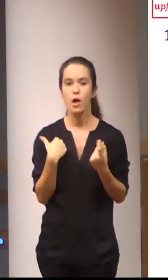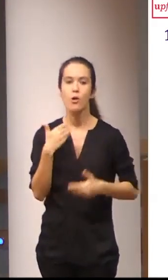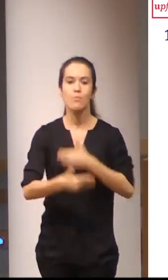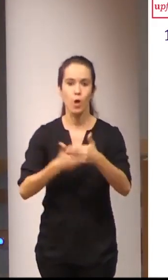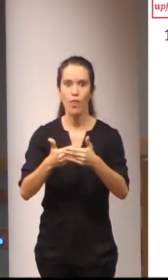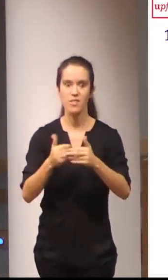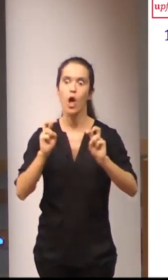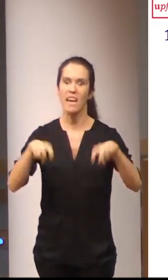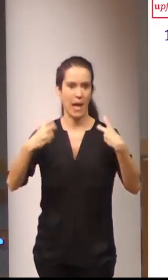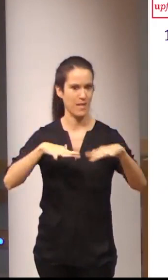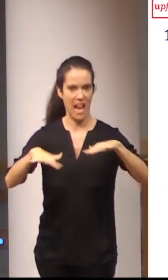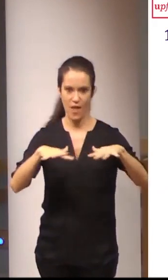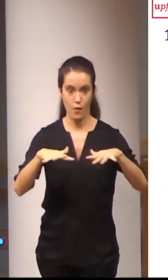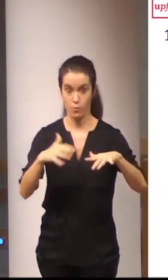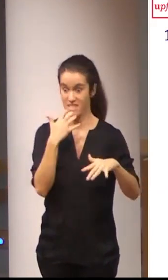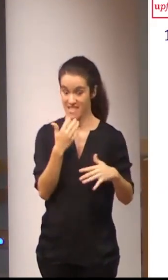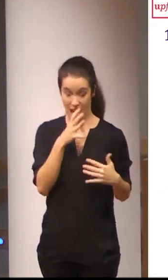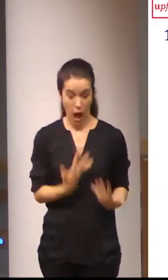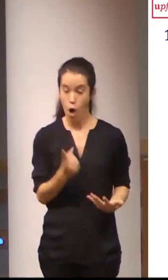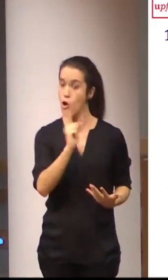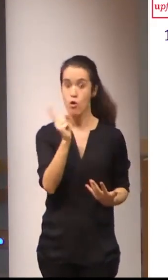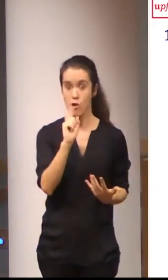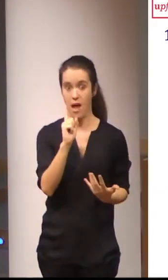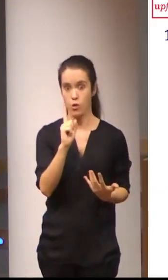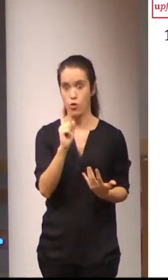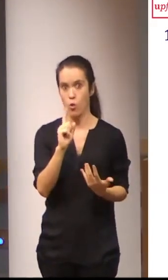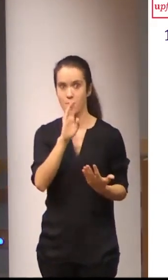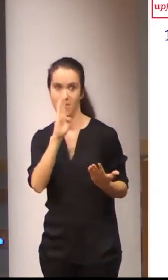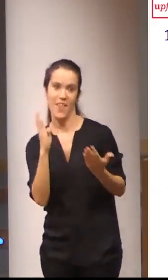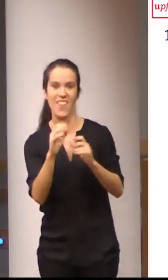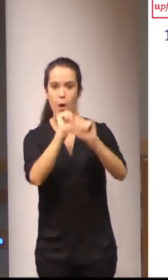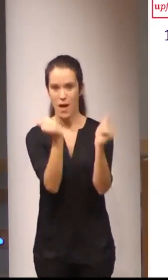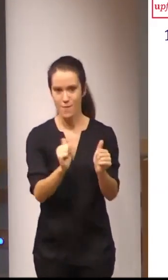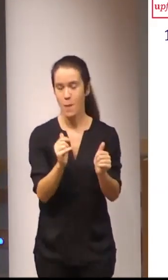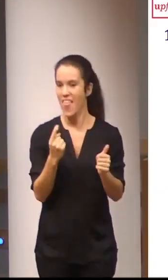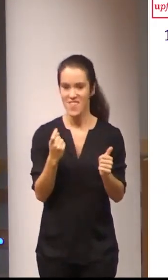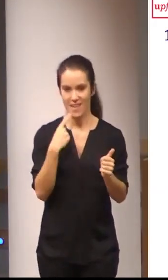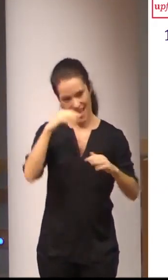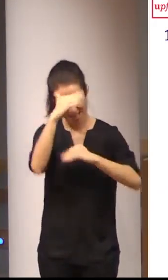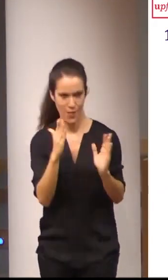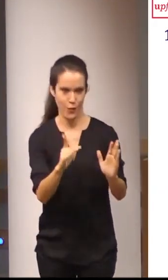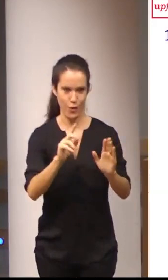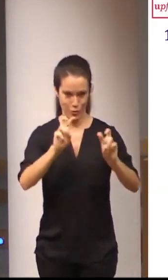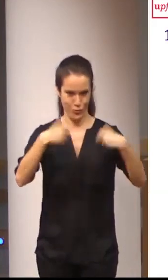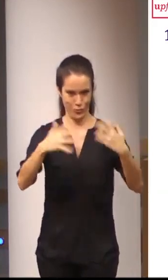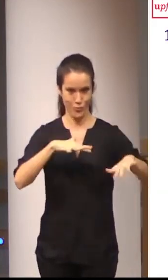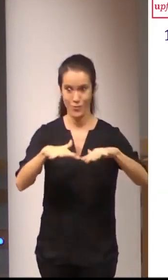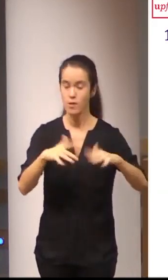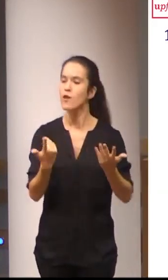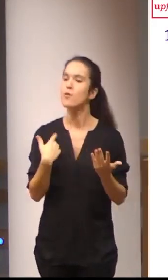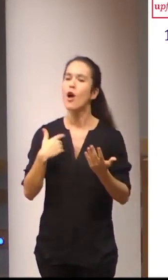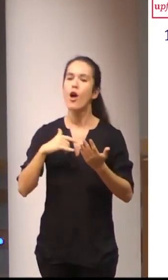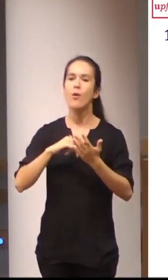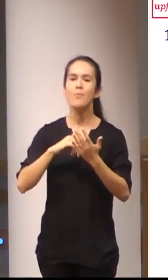revitalización, se é que non o están facendo ya indirectamente. Máis allá dos modelos habituales de planificación